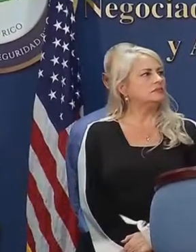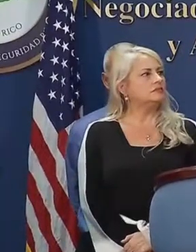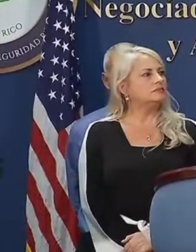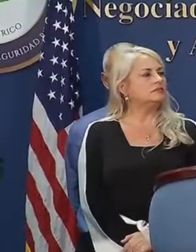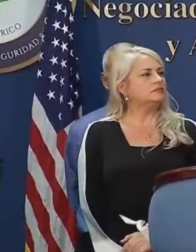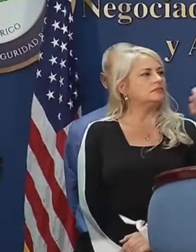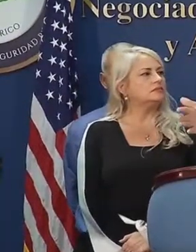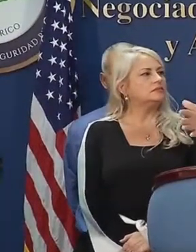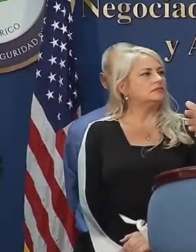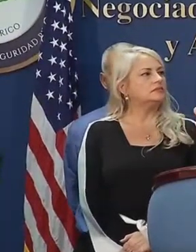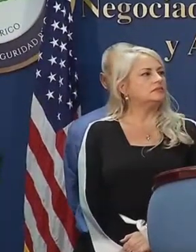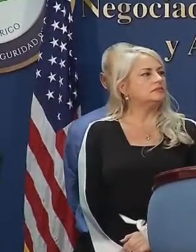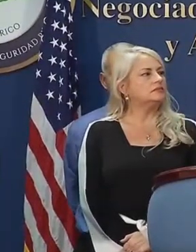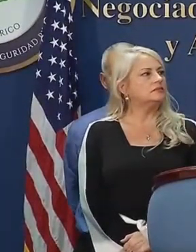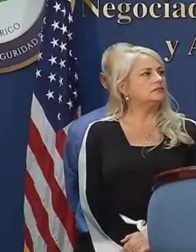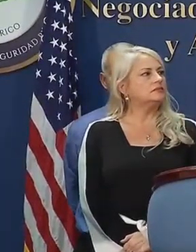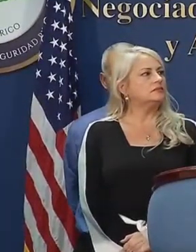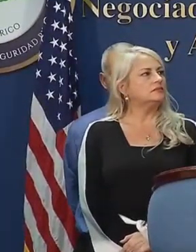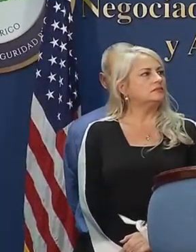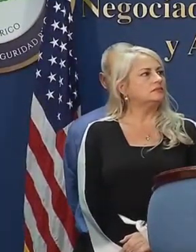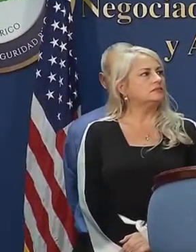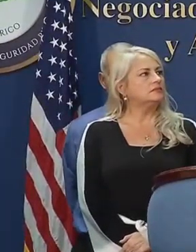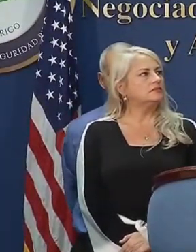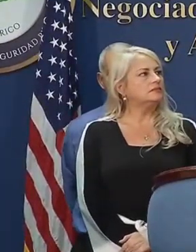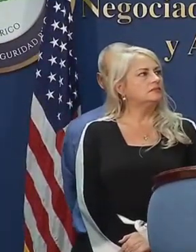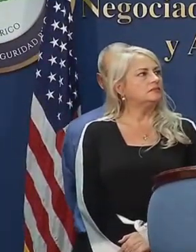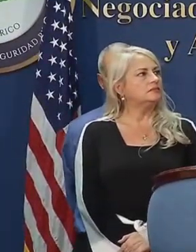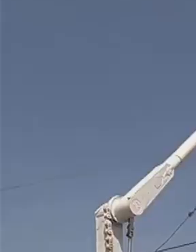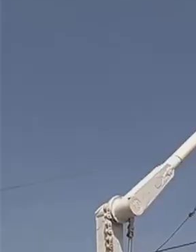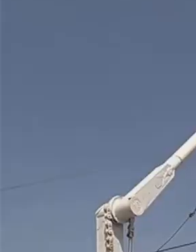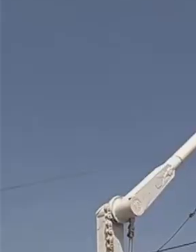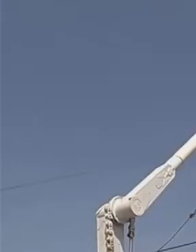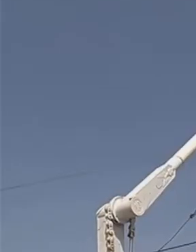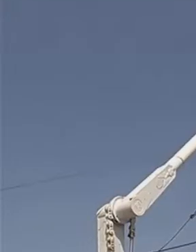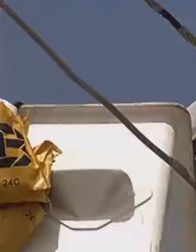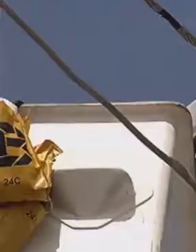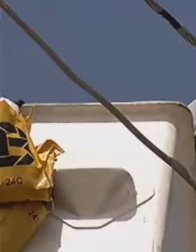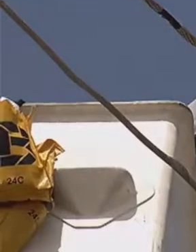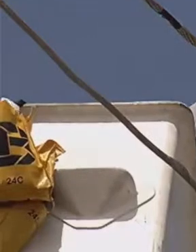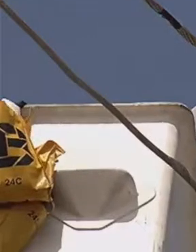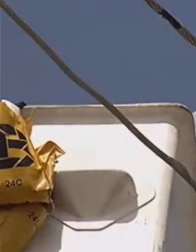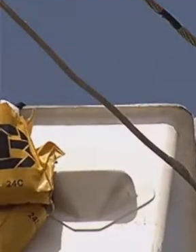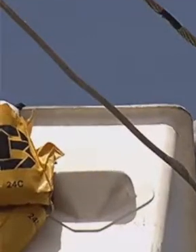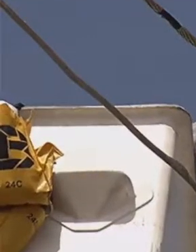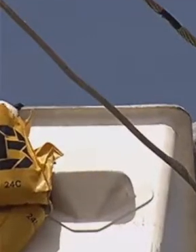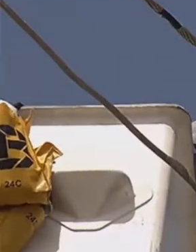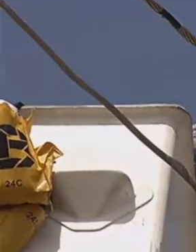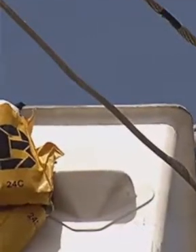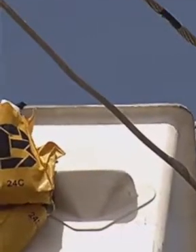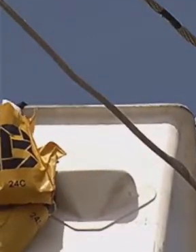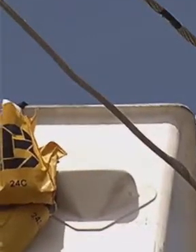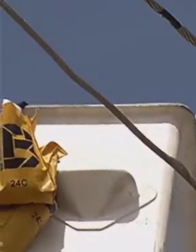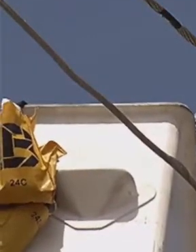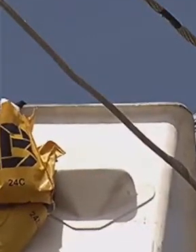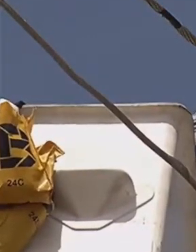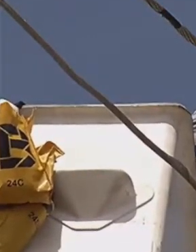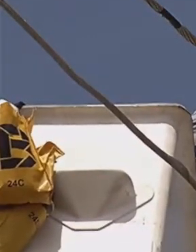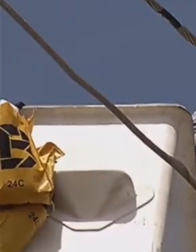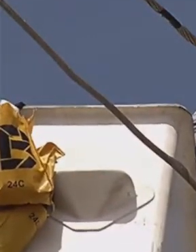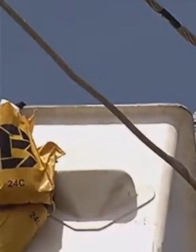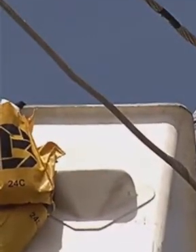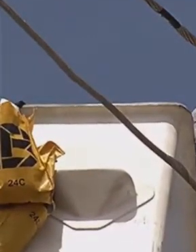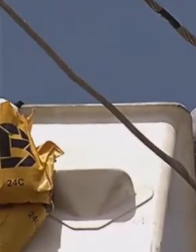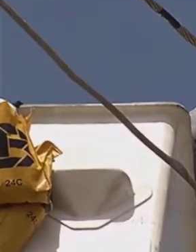el director ejecutivo de la Autoridad de Energía Eléctrica aseguró que cuentan con 121 millones de dólares en inventario,